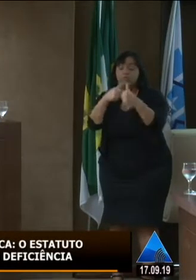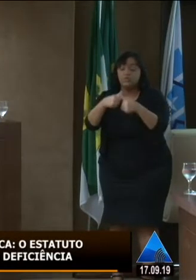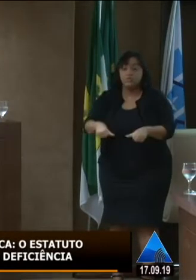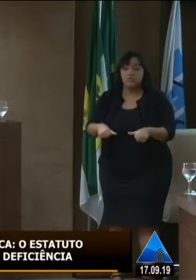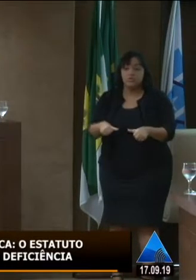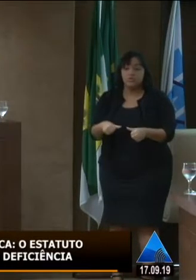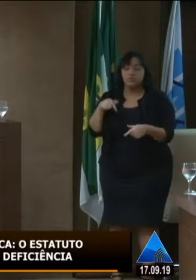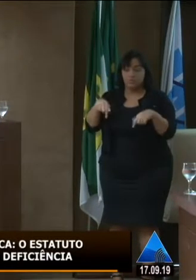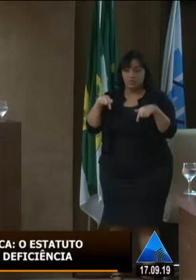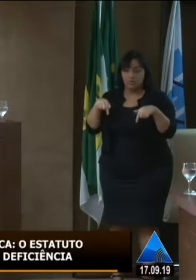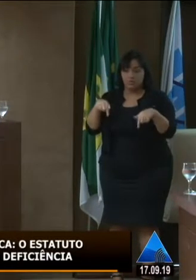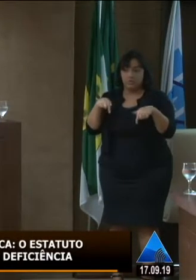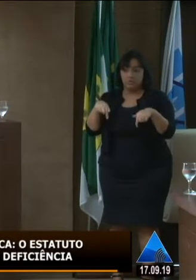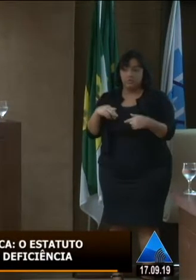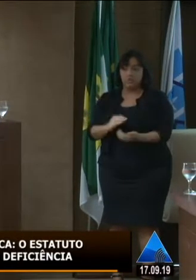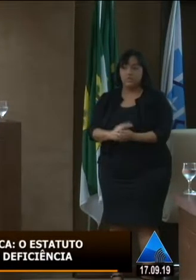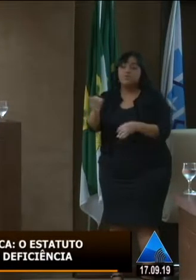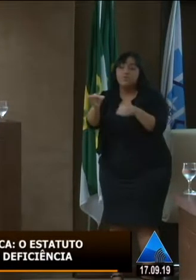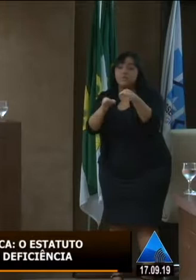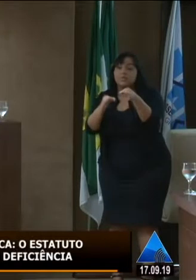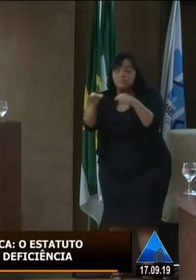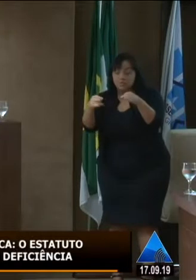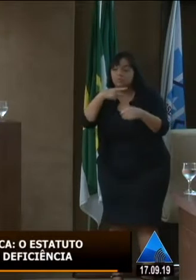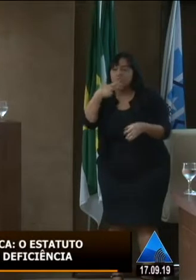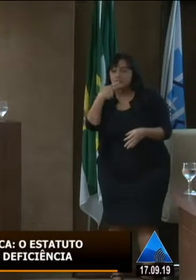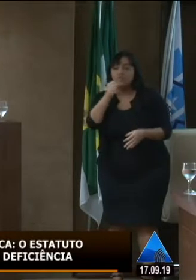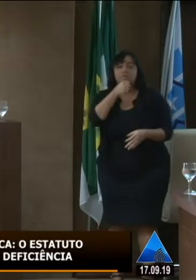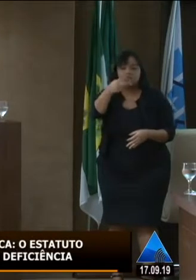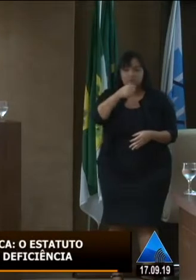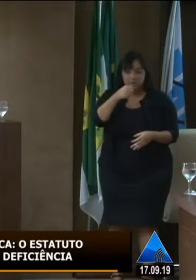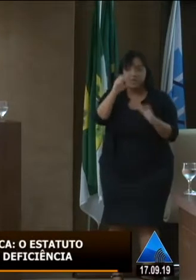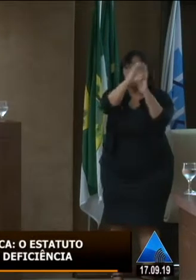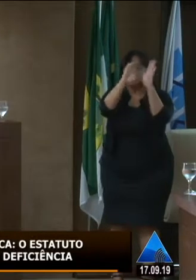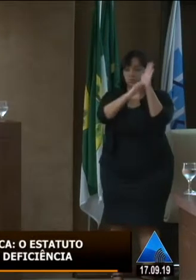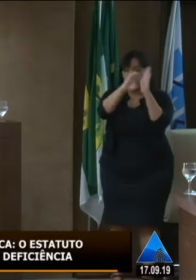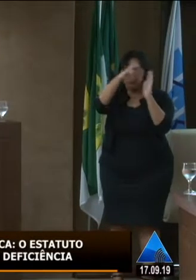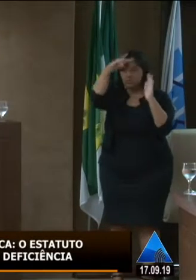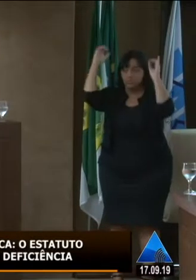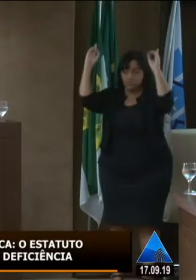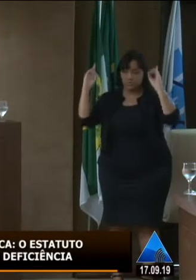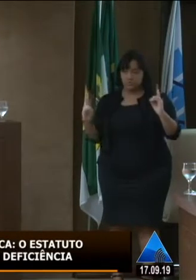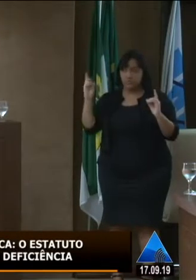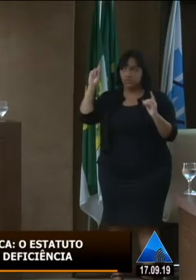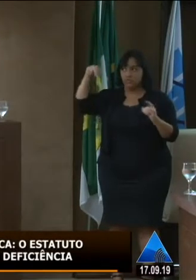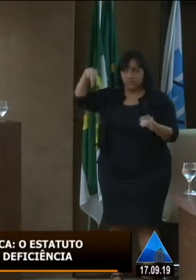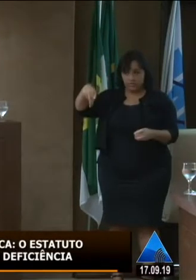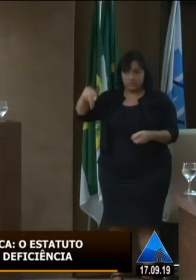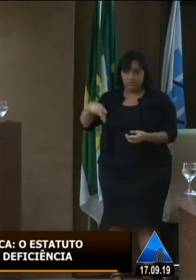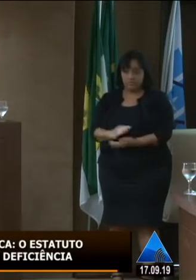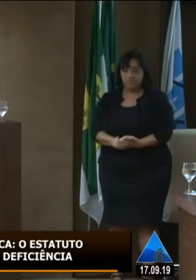espaço, nós estamos preparados para discutir o estatuto da pessoa com deficiência do Estado do Rio Grande do Norte.